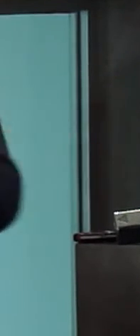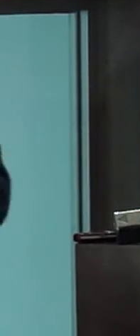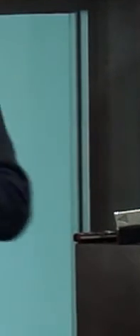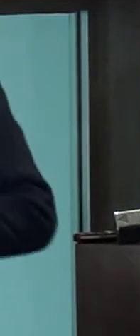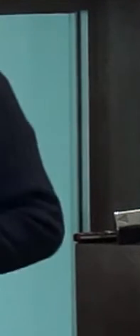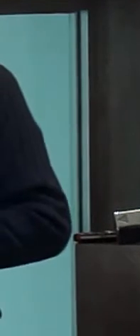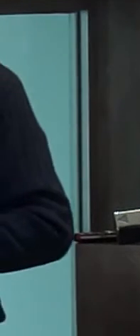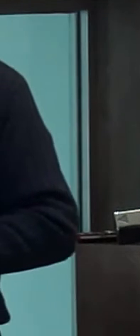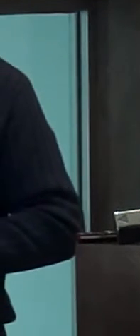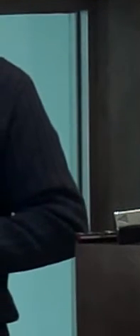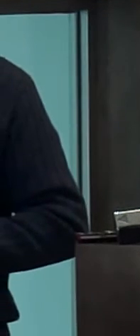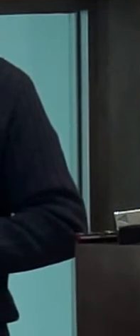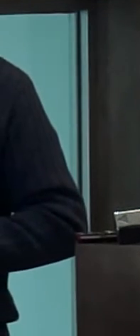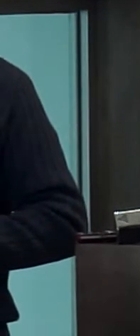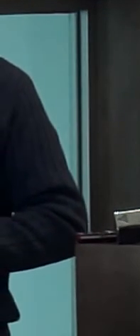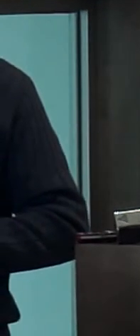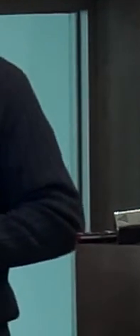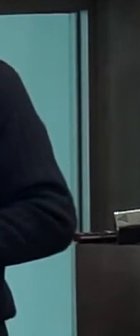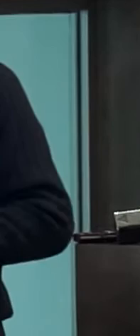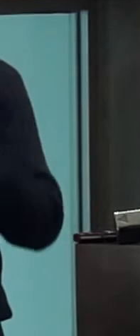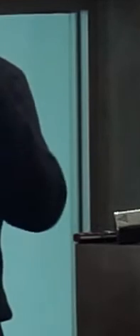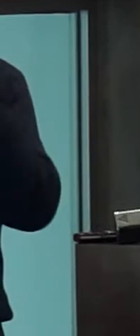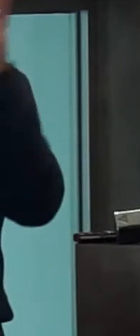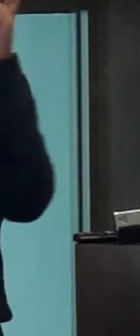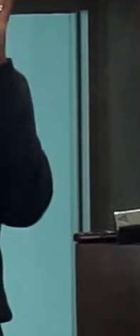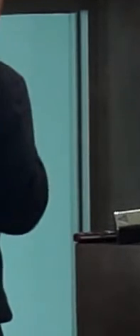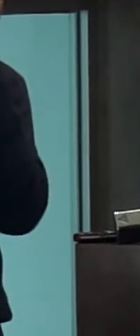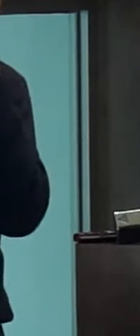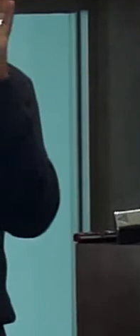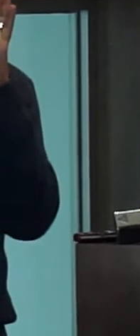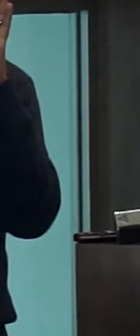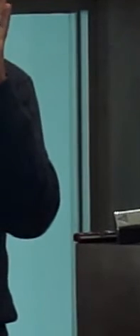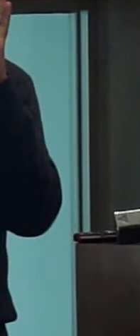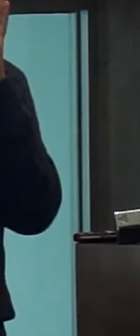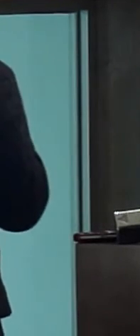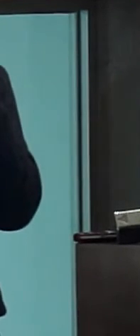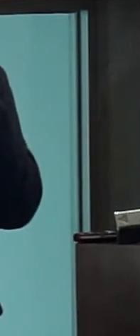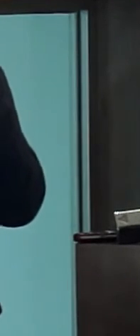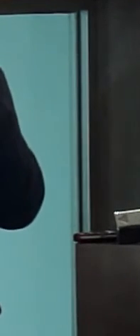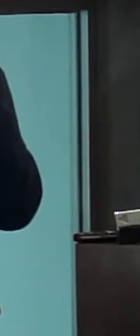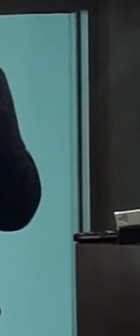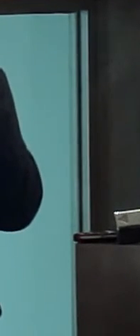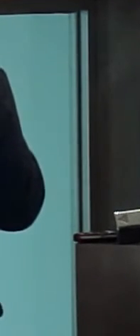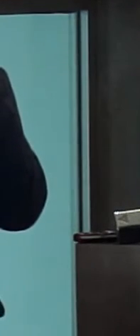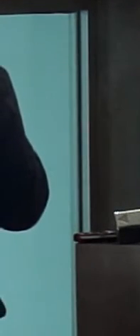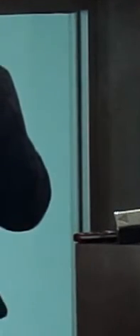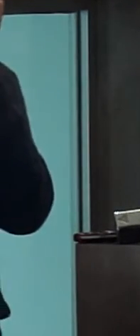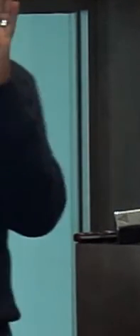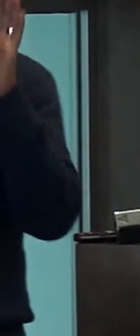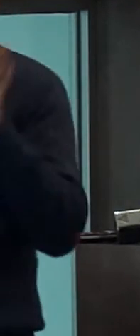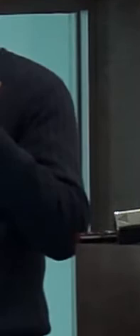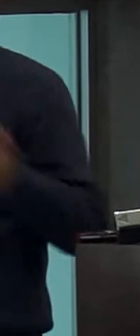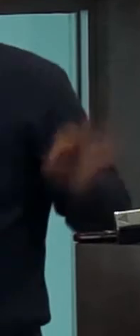vidas basta con decir que la constitución señala, menciona que el más alto